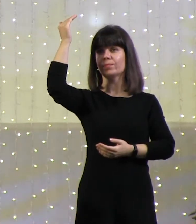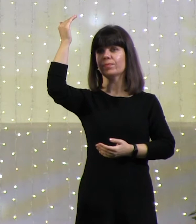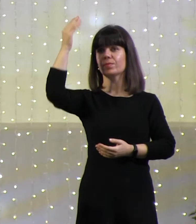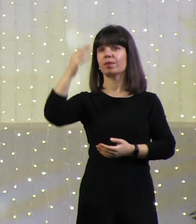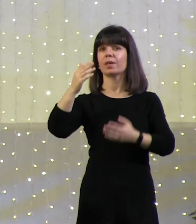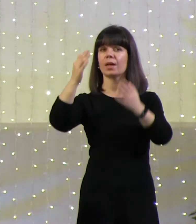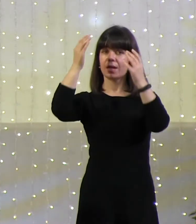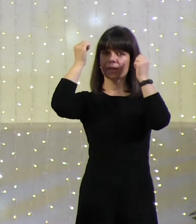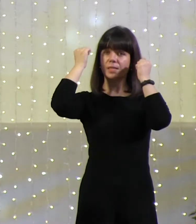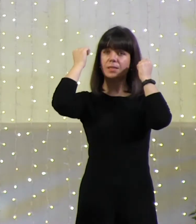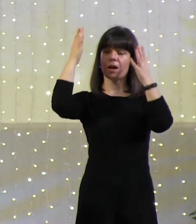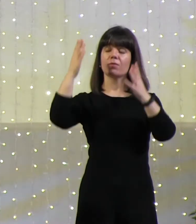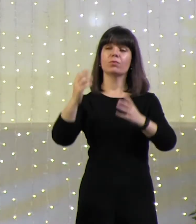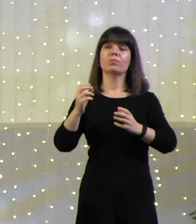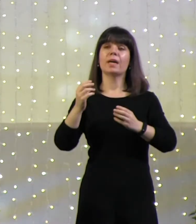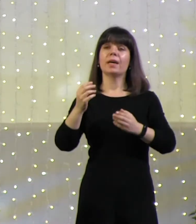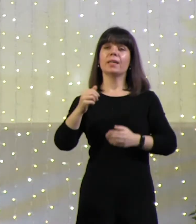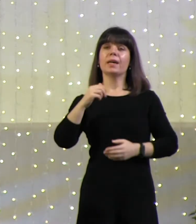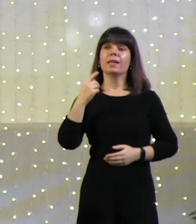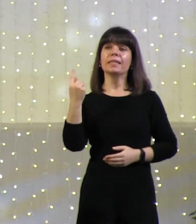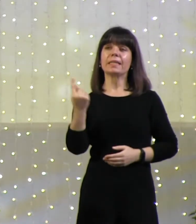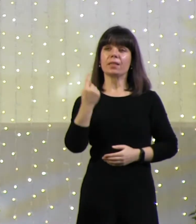Славу, как единородного от Отца.